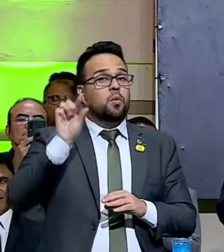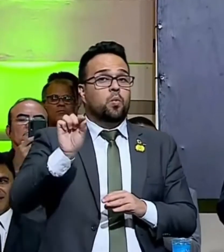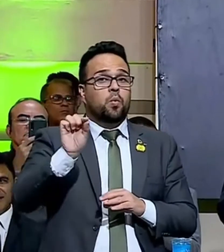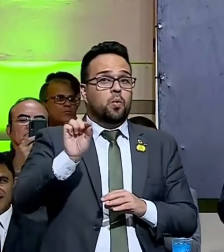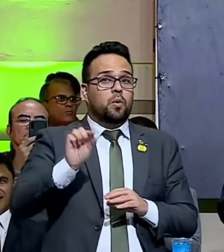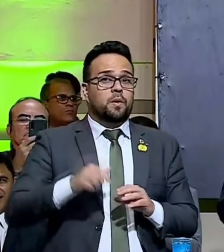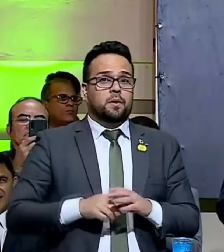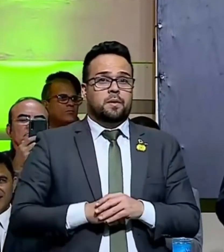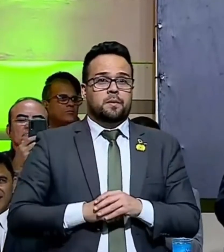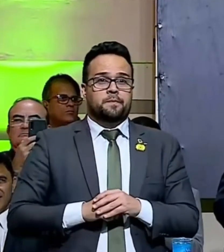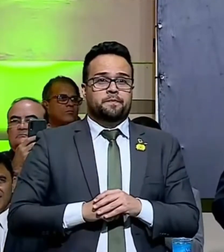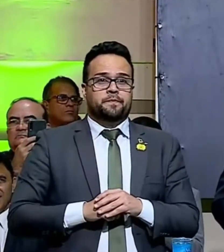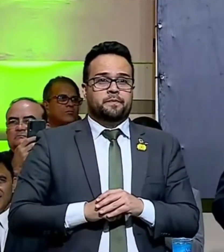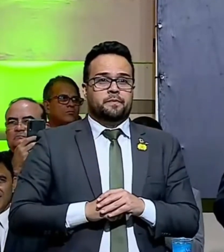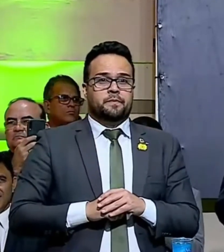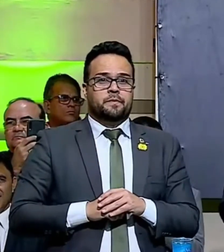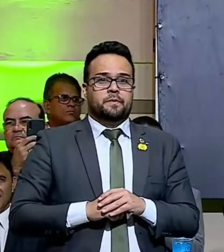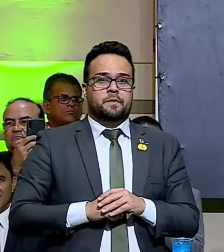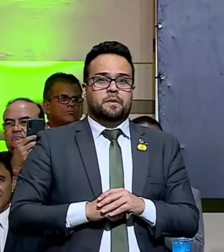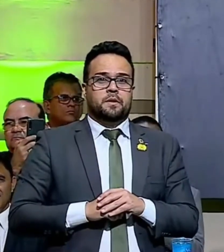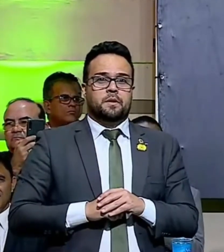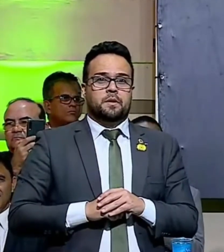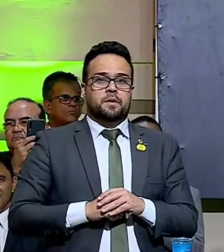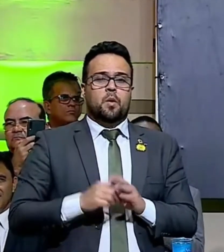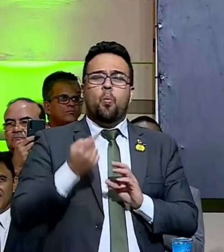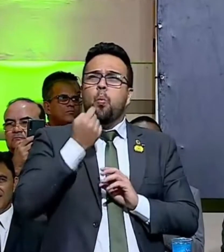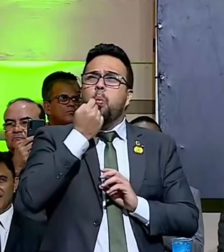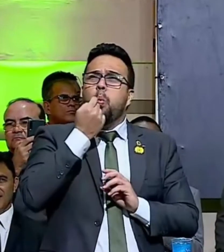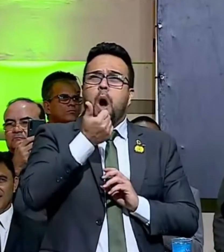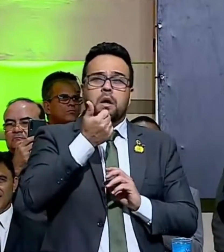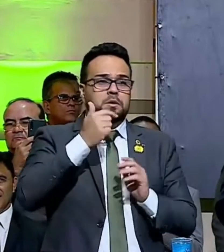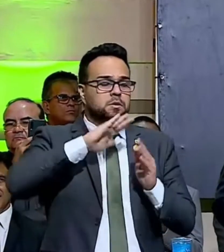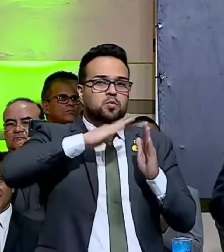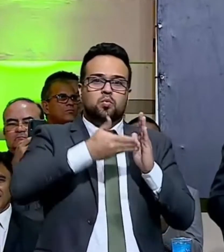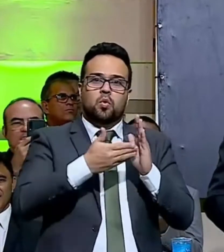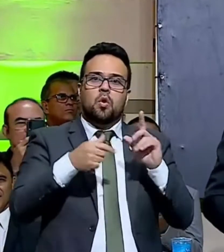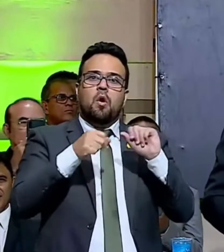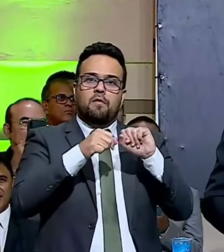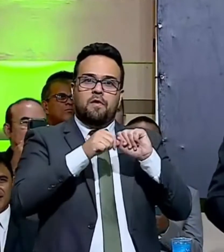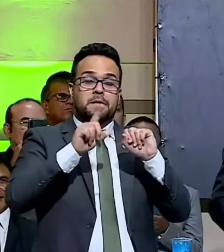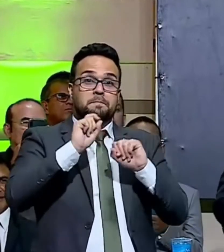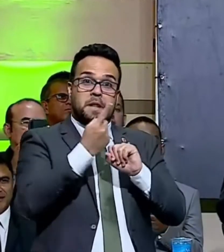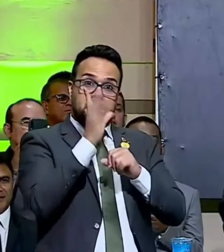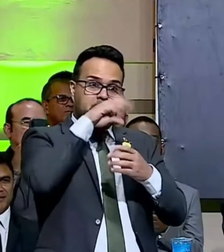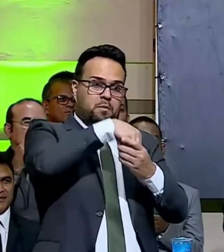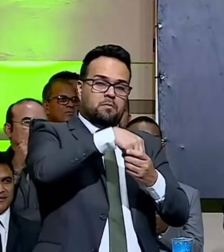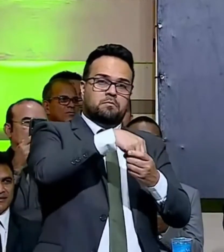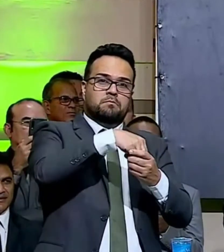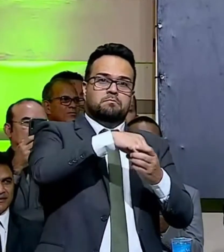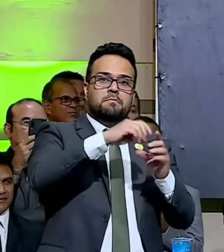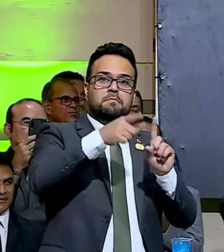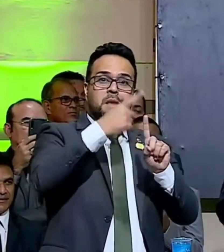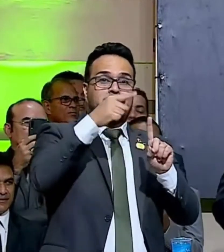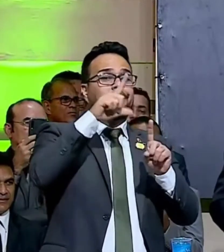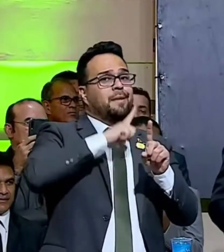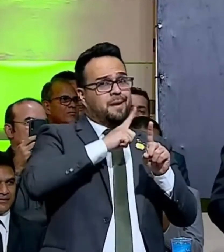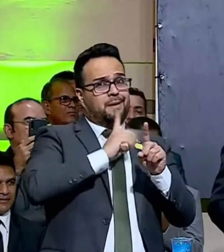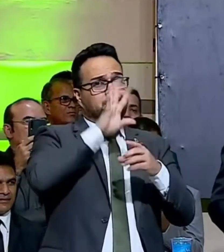Sabia que quase tudo que nós fazemos passa pelo Parlamento Brasileiro.